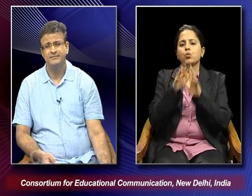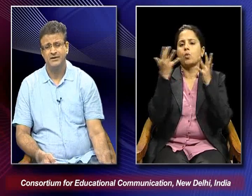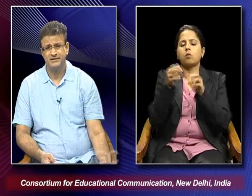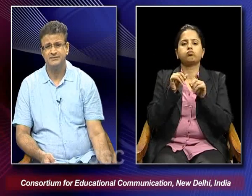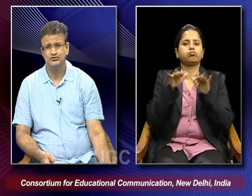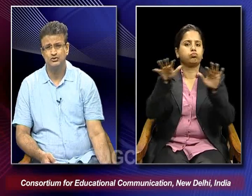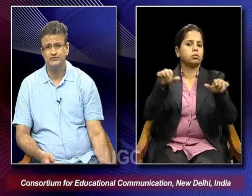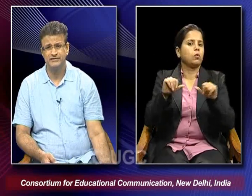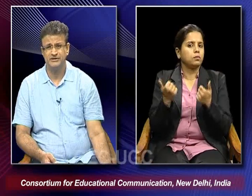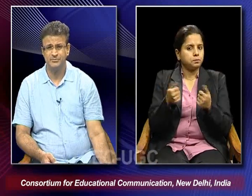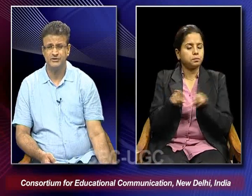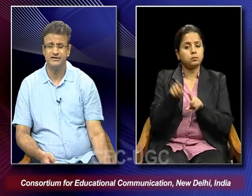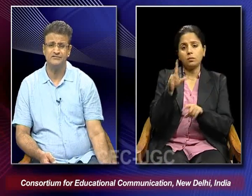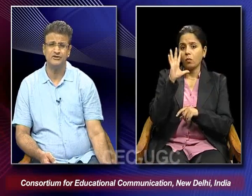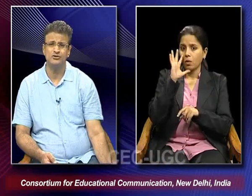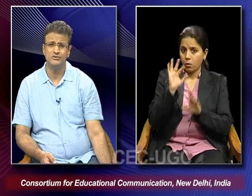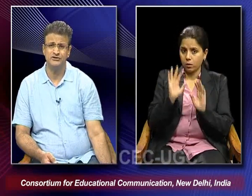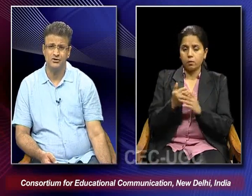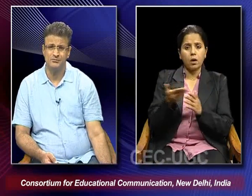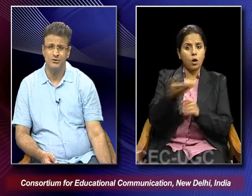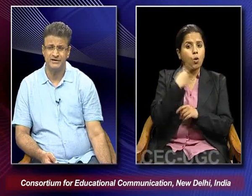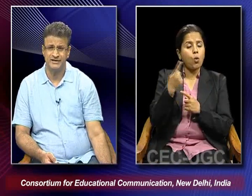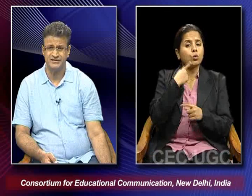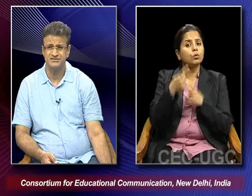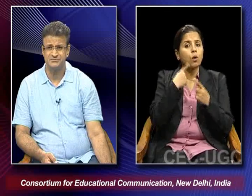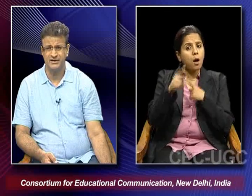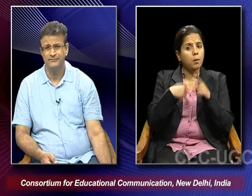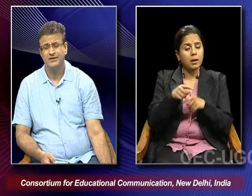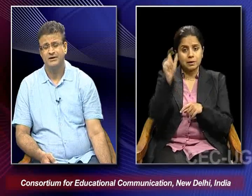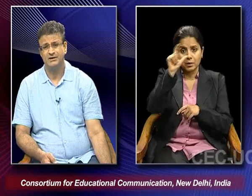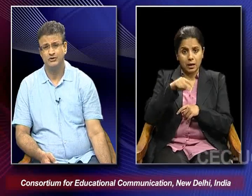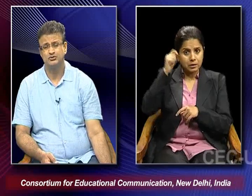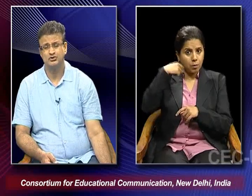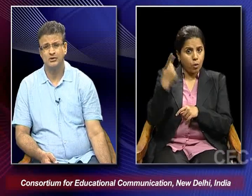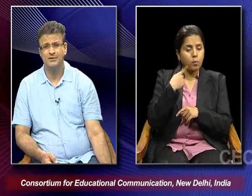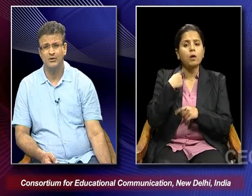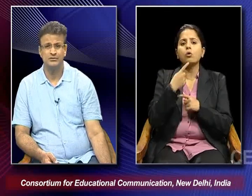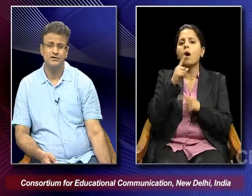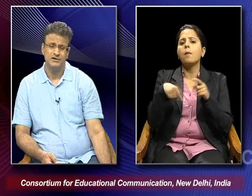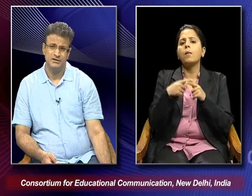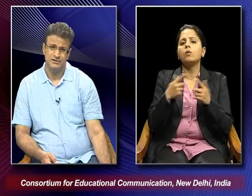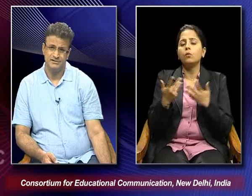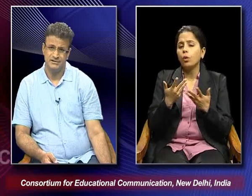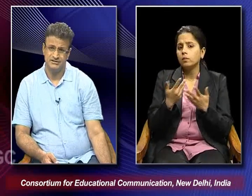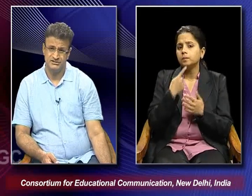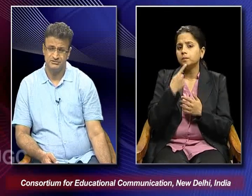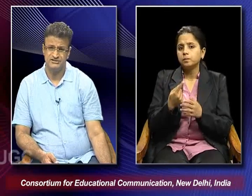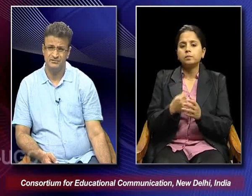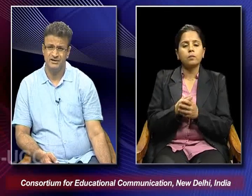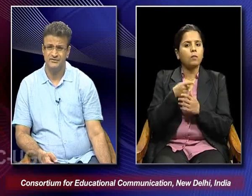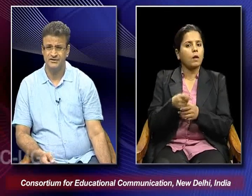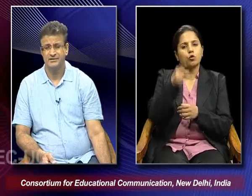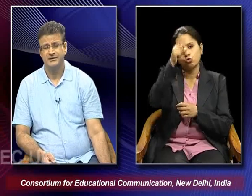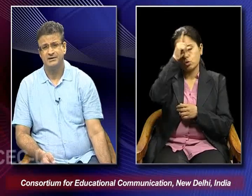that was also very very important. And we not only talk about the Italian cinema, we also talk about the German